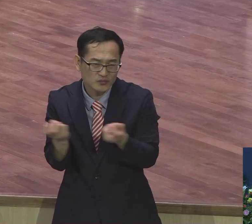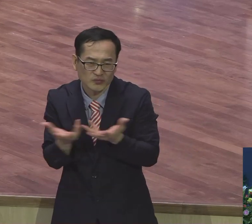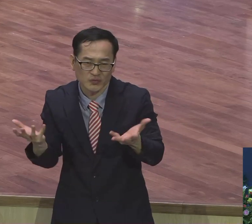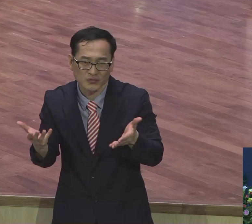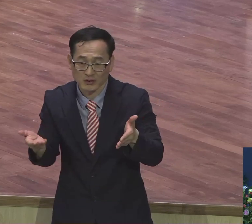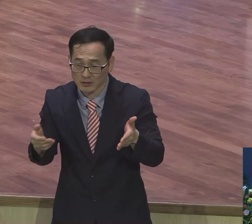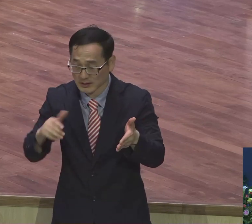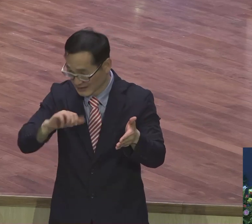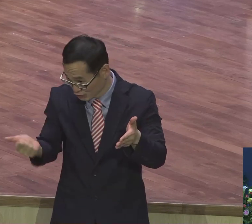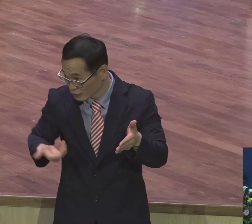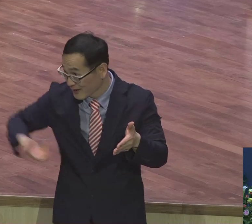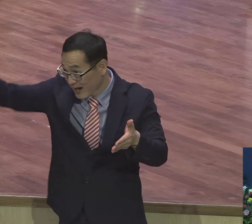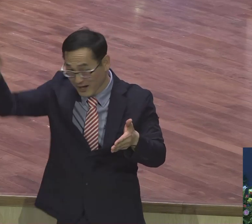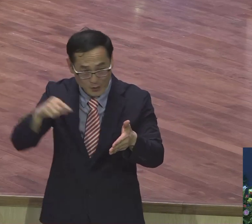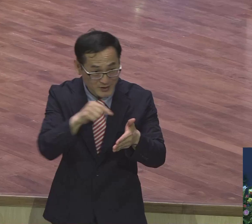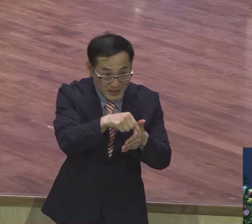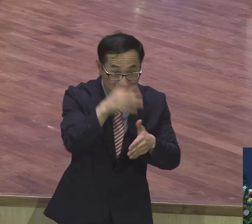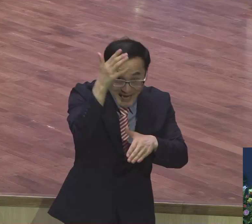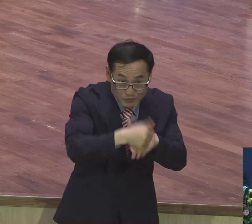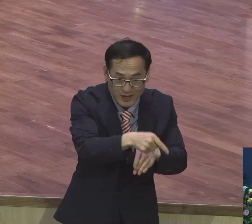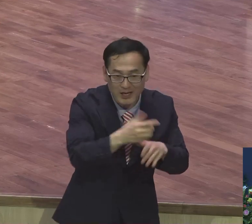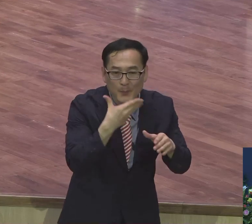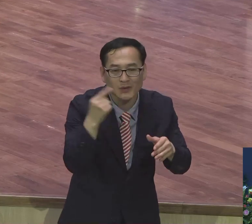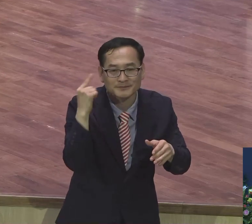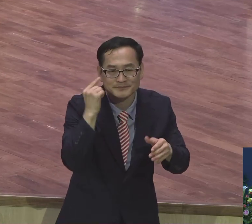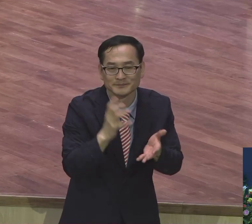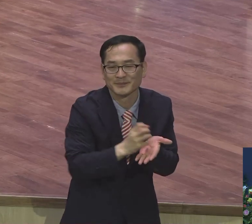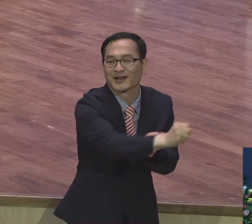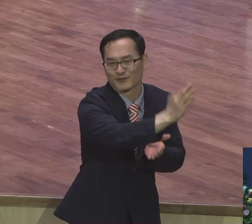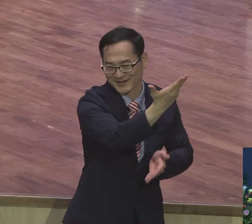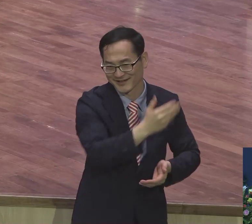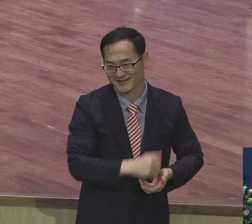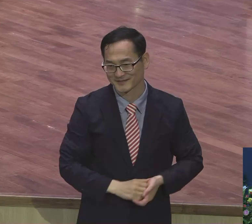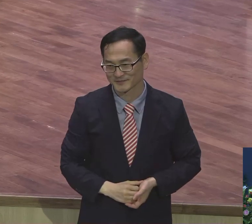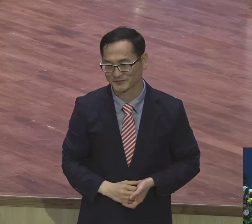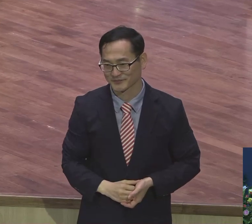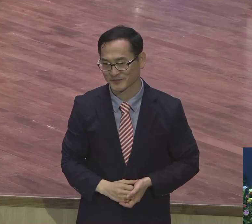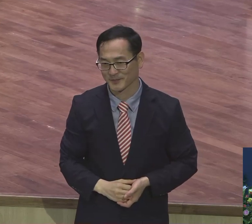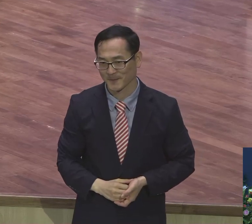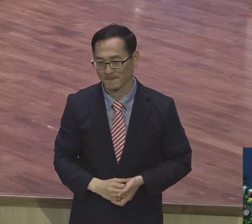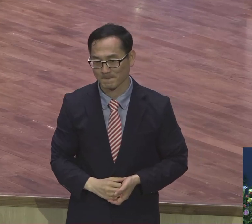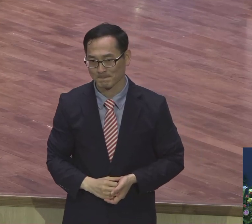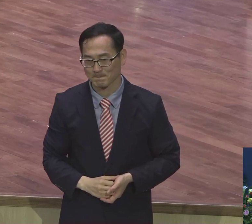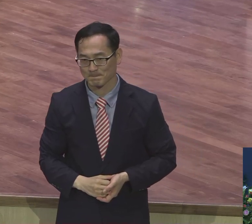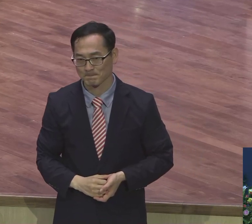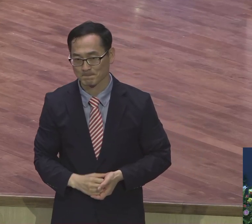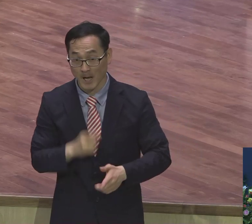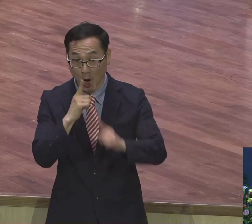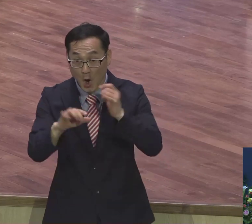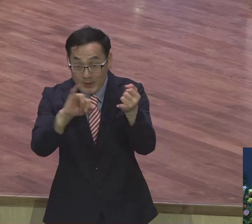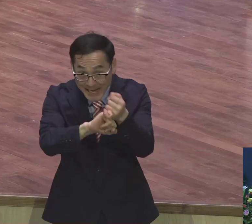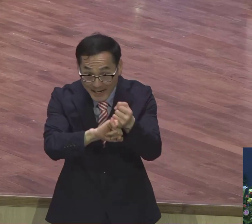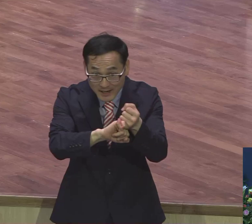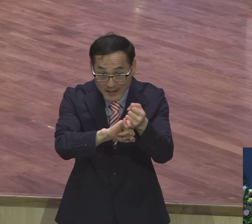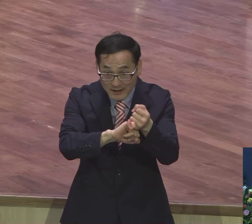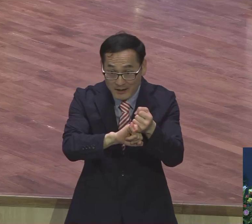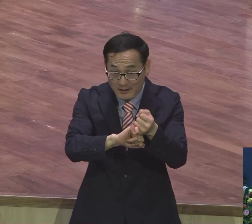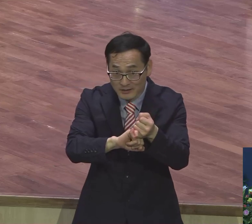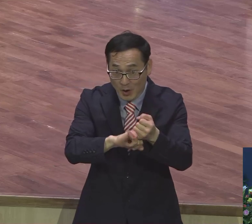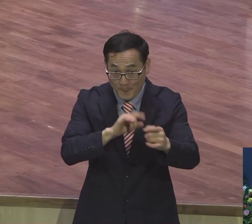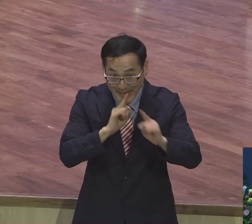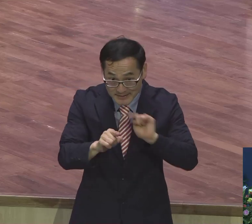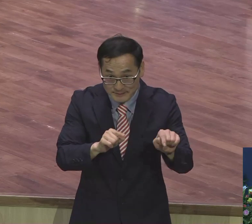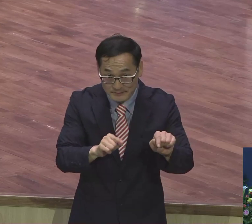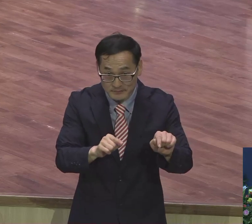그 영혼이 구원을 얻을 수가 있다. 그리고 여러분 기도한 것들은 은약기도는 다 죽고 나서도 성취된다. 저는 그걸 체험한